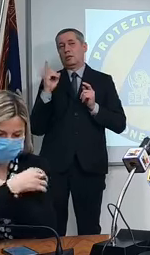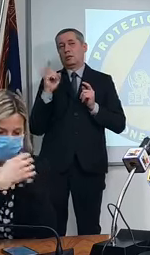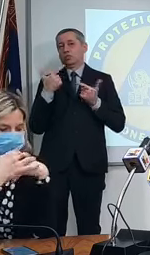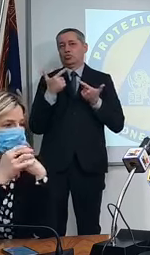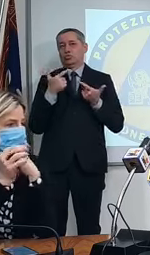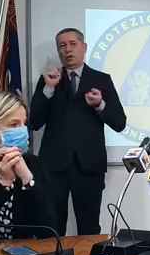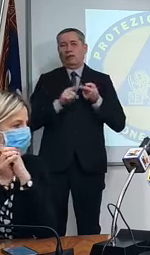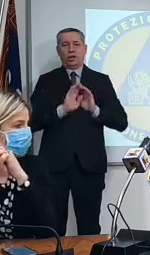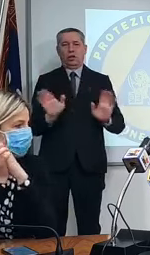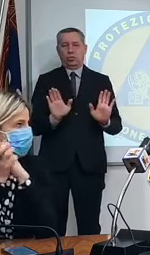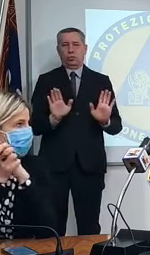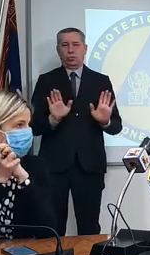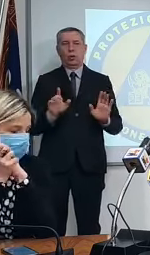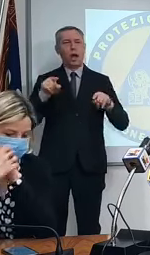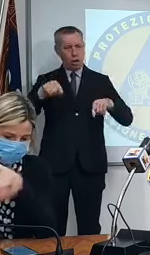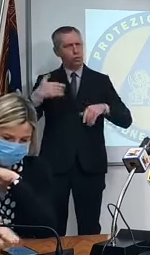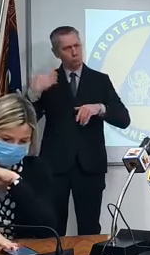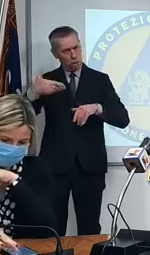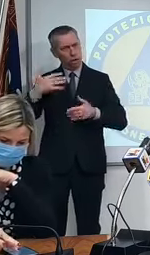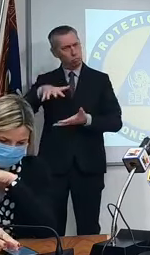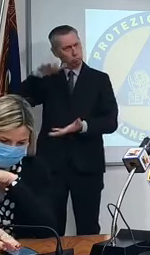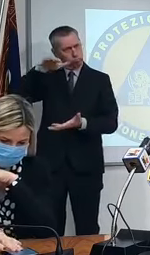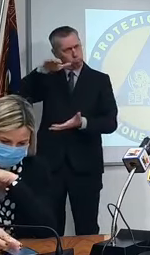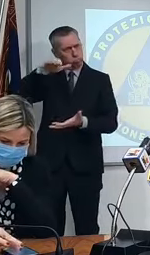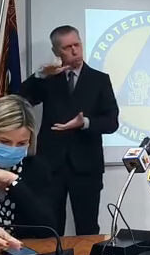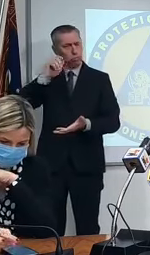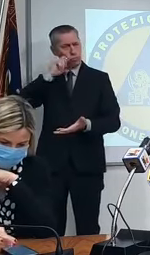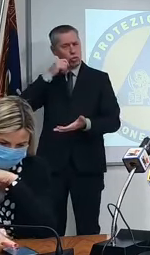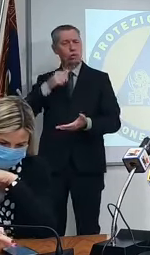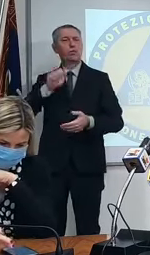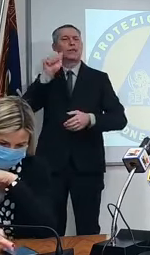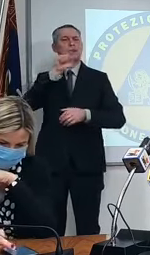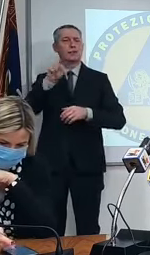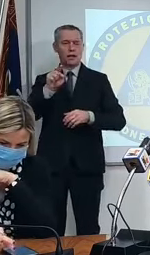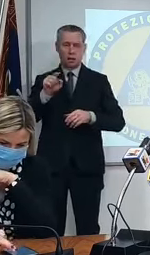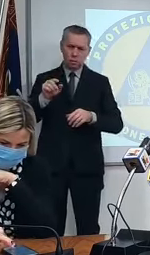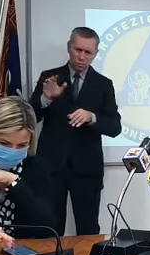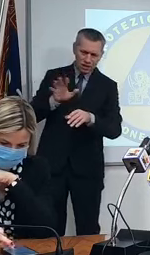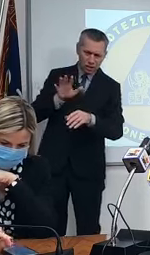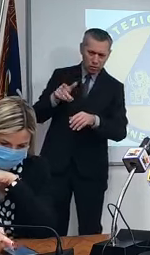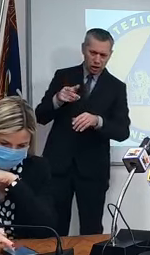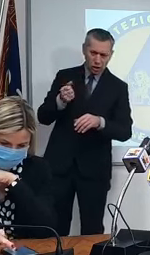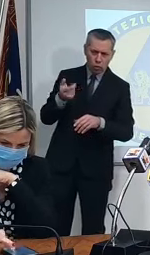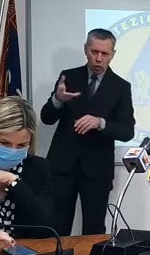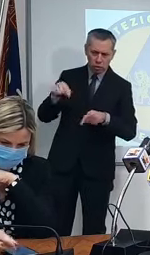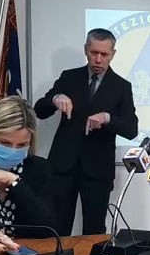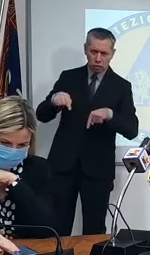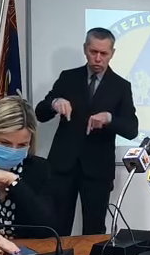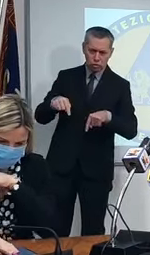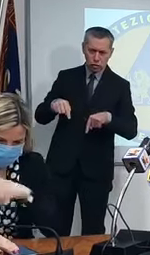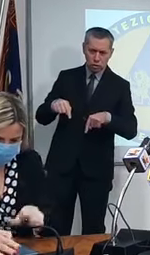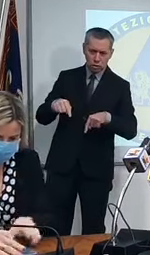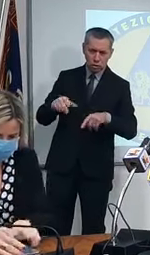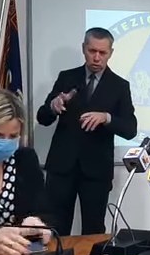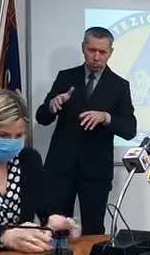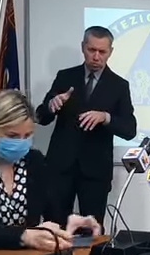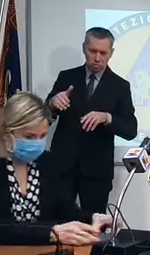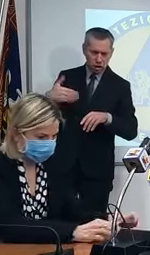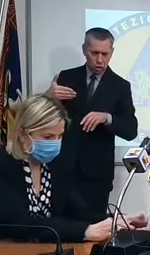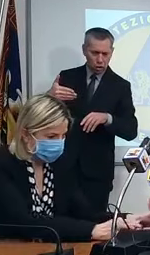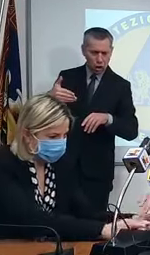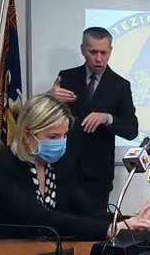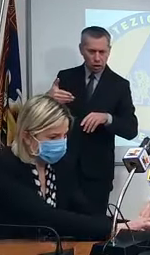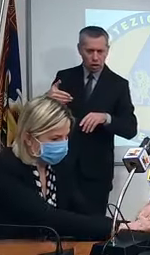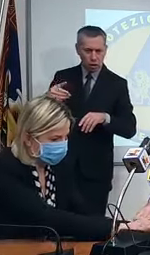adesso abbiamo tanto AstraZeneca e possiamo anche dare i numeri di oggi, quanti ne abbiamo, così avete uno spaccato di quanti ne abbiamo.